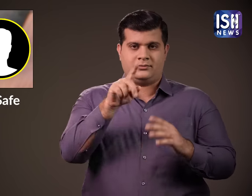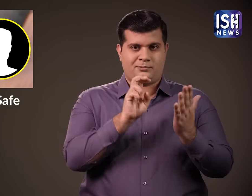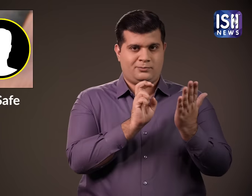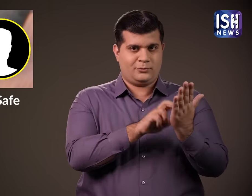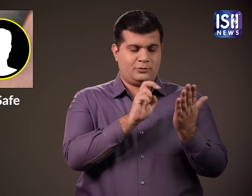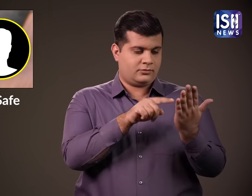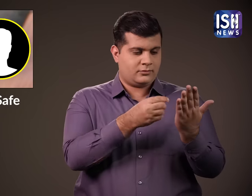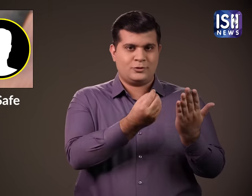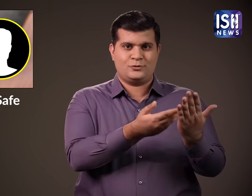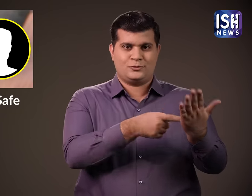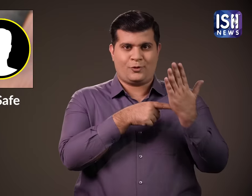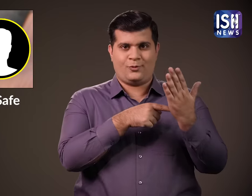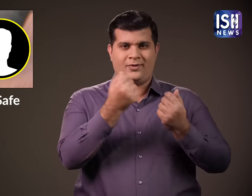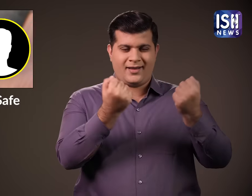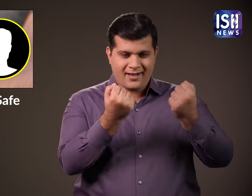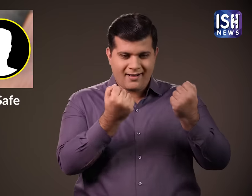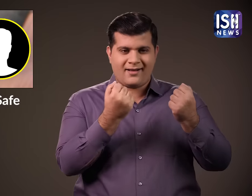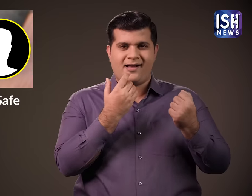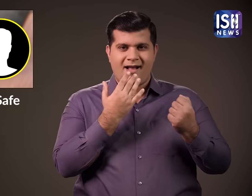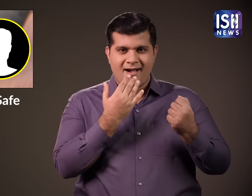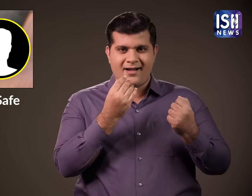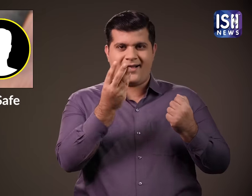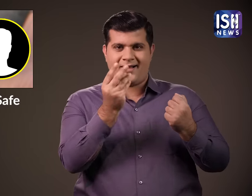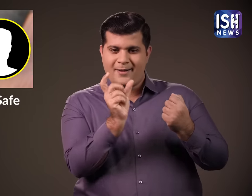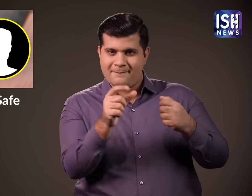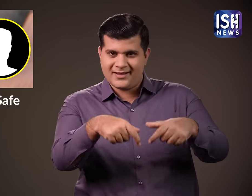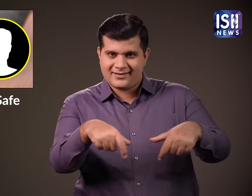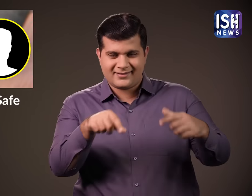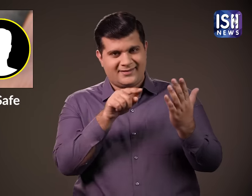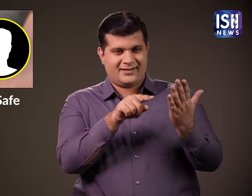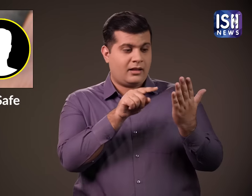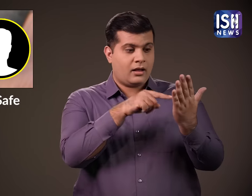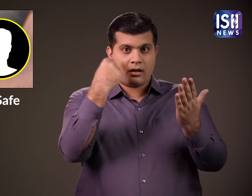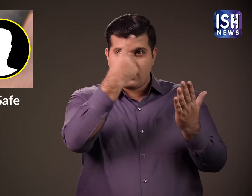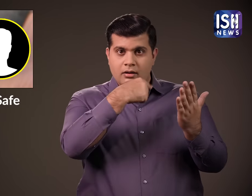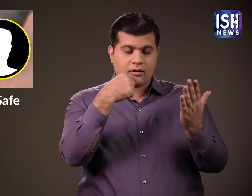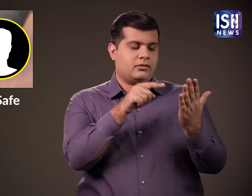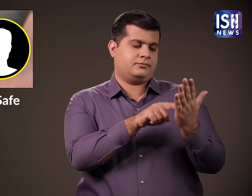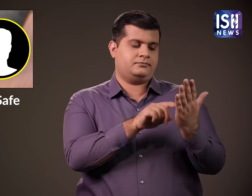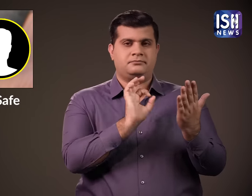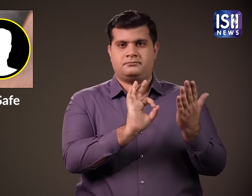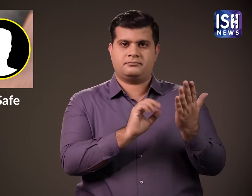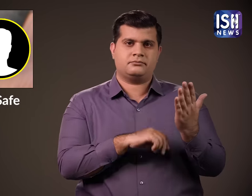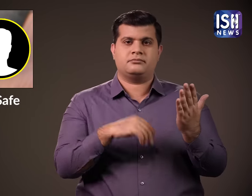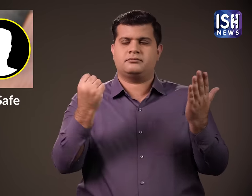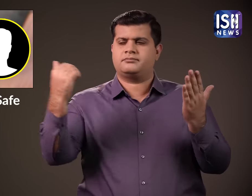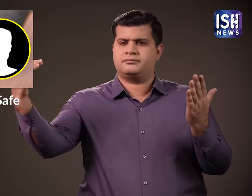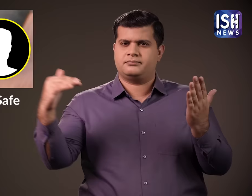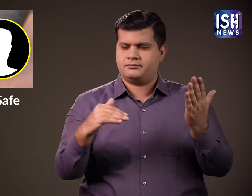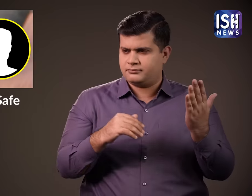अपनी यात्रा शुरू करने से पहले हमेशा जाच ले कि ड्राइवर का नाम और फोटो आपकी कैप के ड्राइवर से मेल खाती है या नहीं यदि आपको